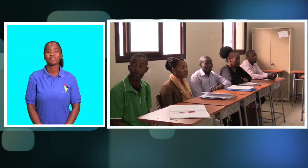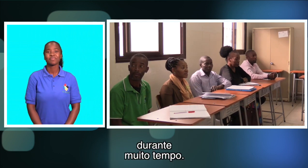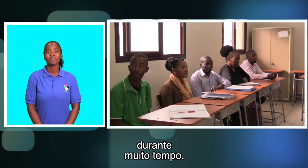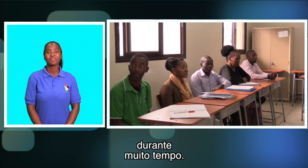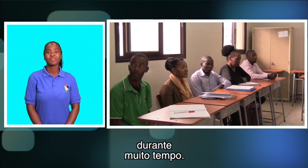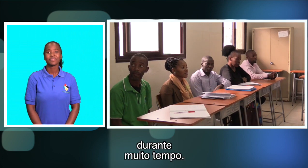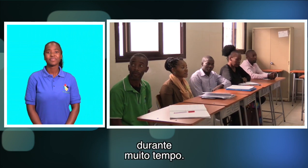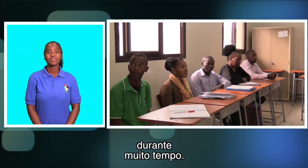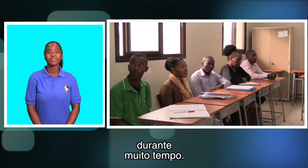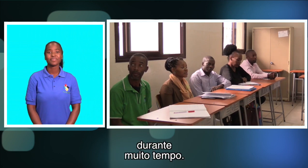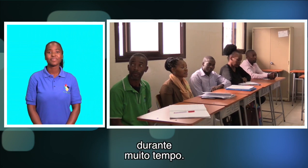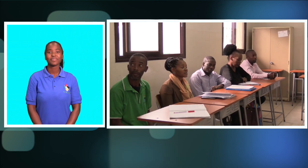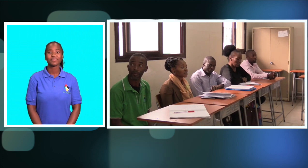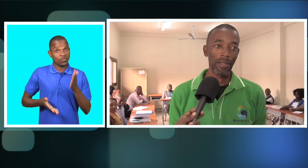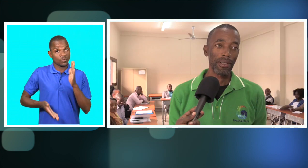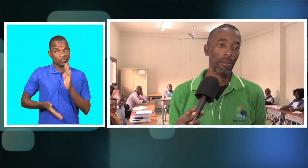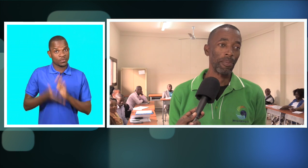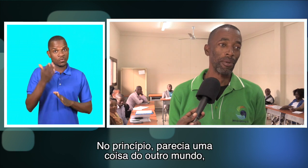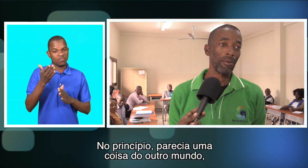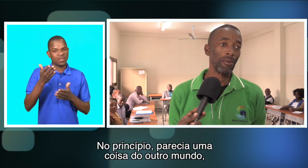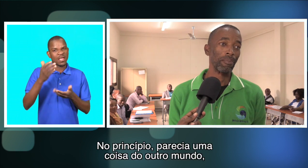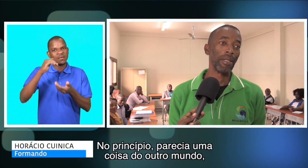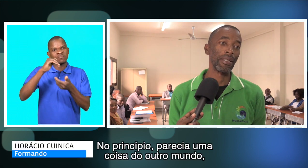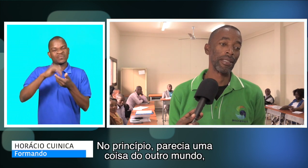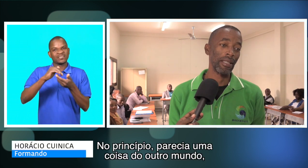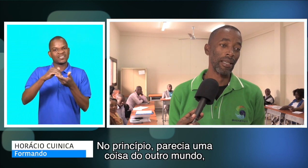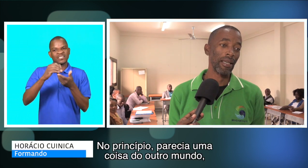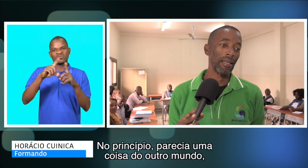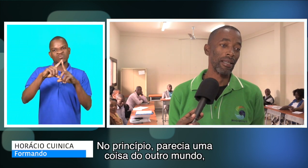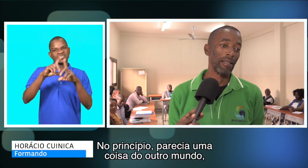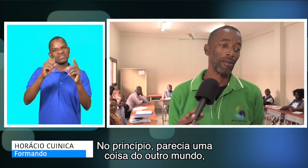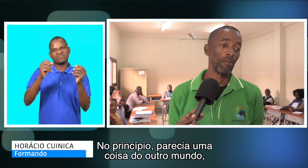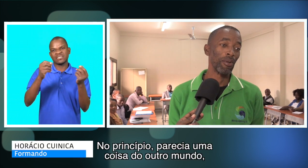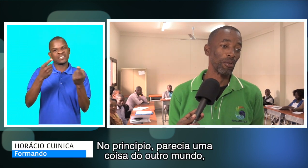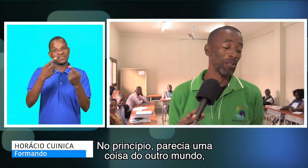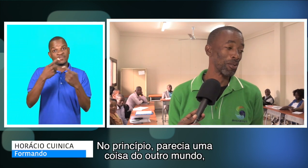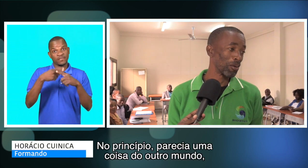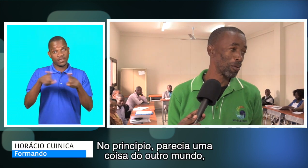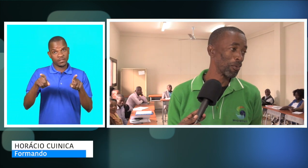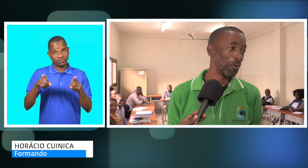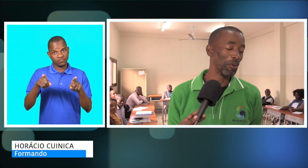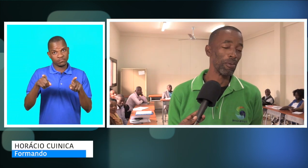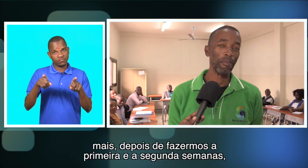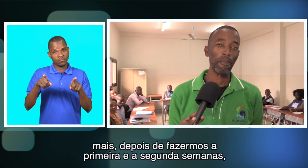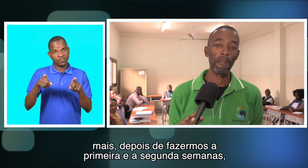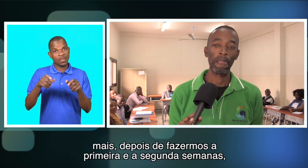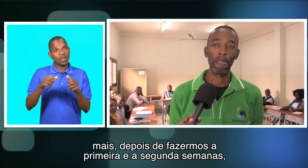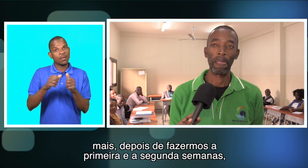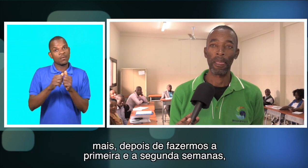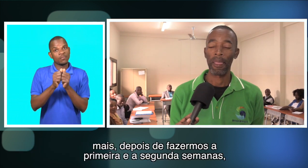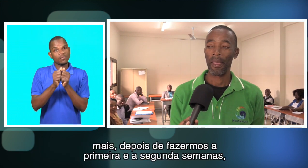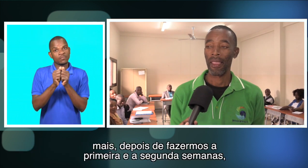Durante muito tempo No princípio parecia uma coisa do outro mundo